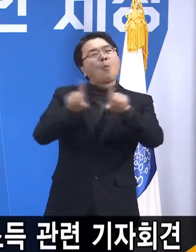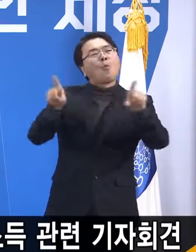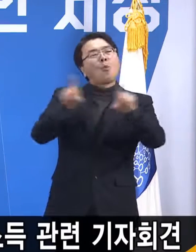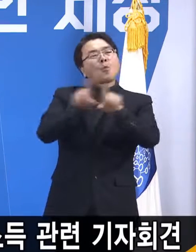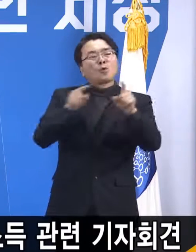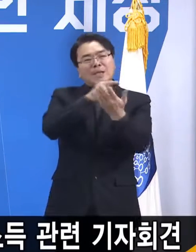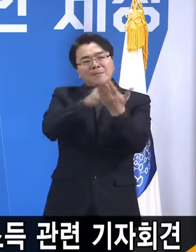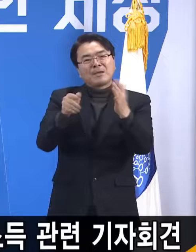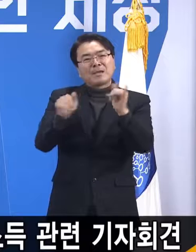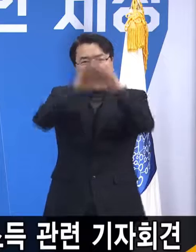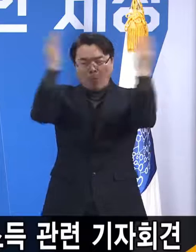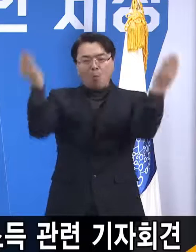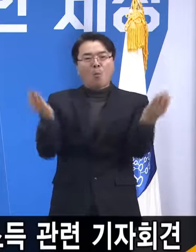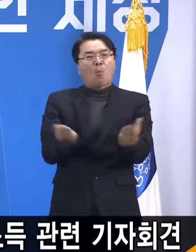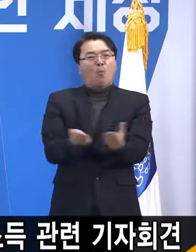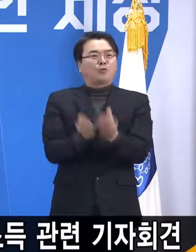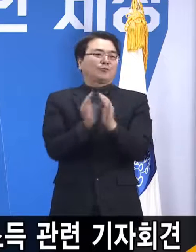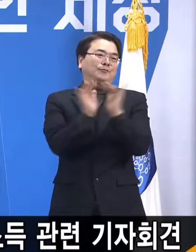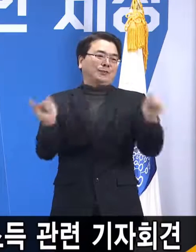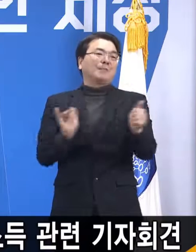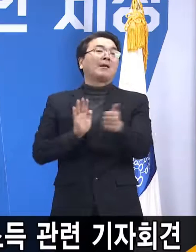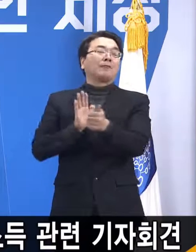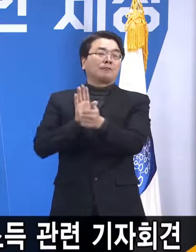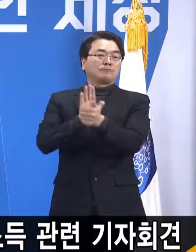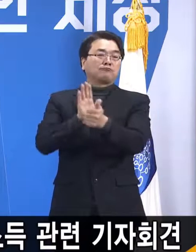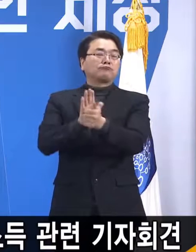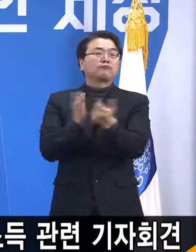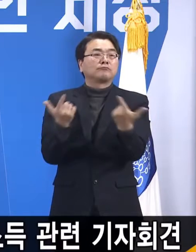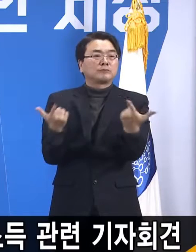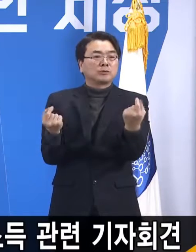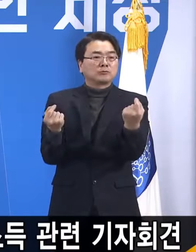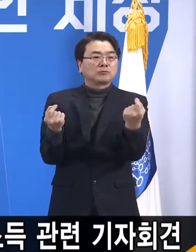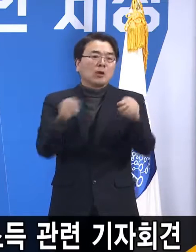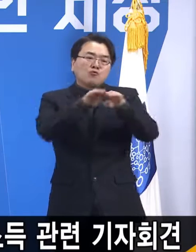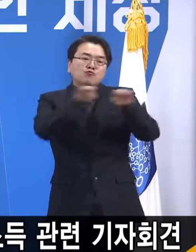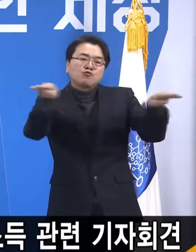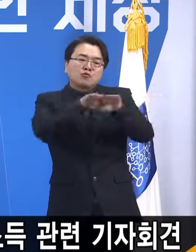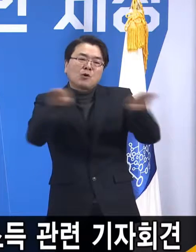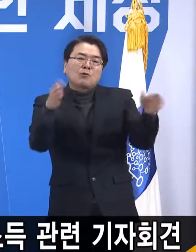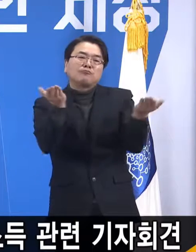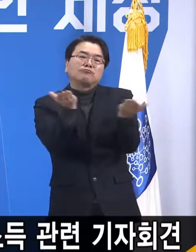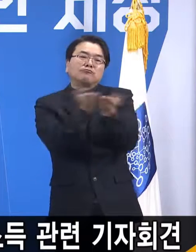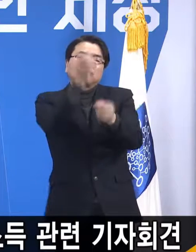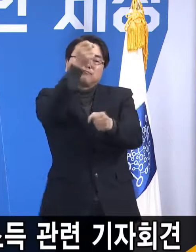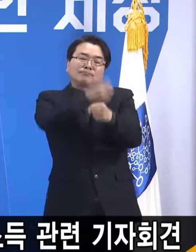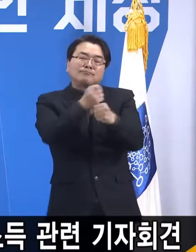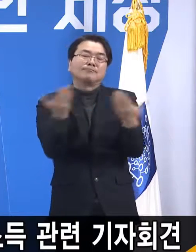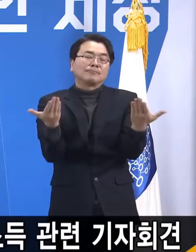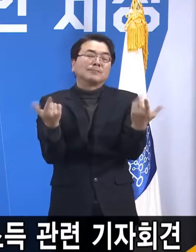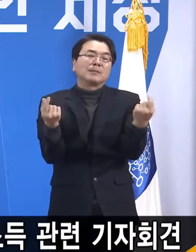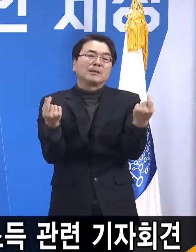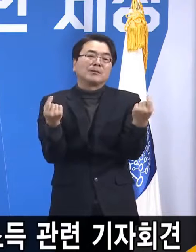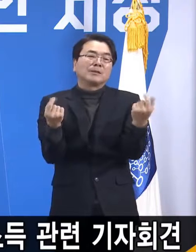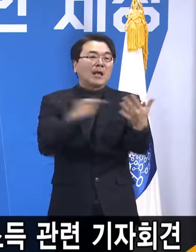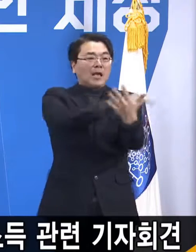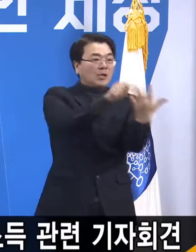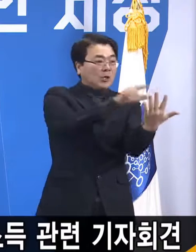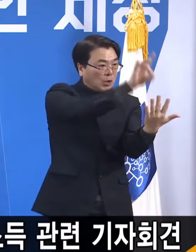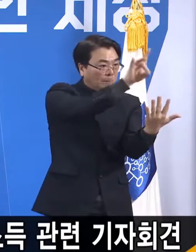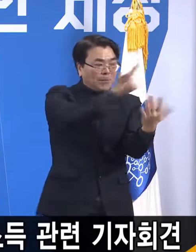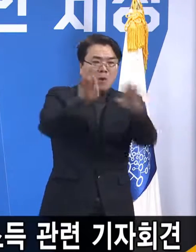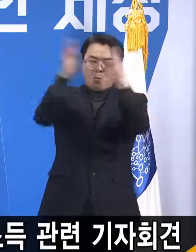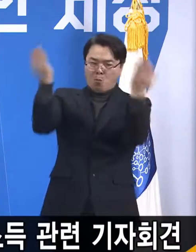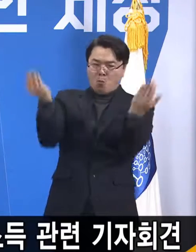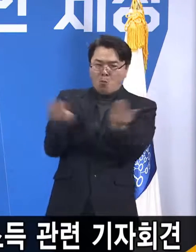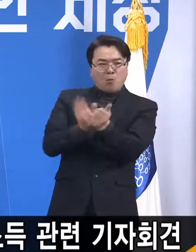모든 분들을 대상으로 지원하는 것이 균형에 맞다고 생각합니다. 선별과 보편지원 중에